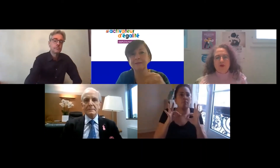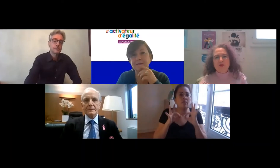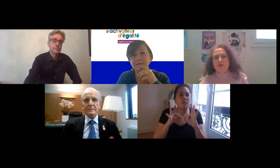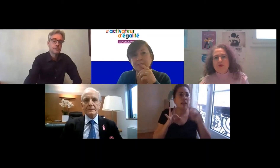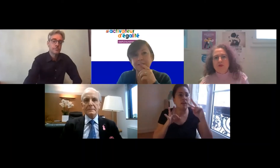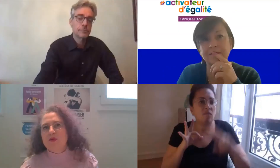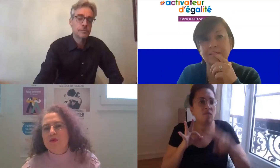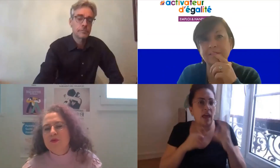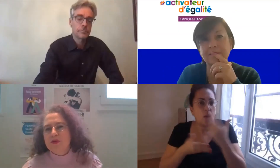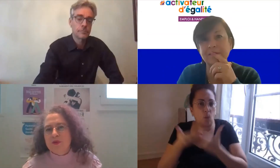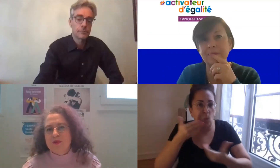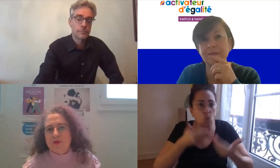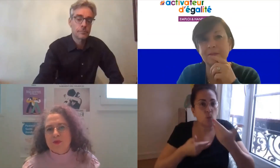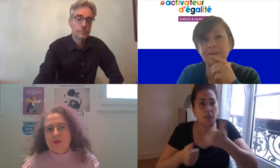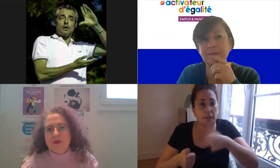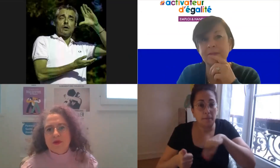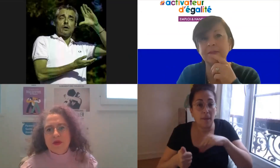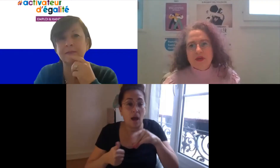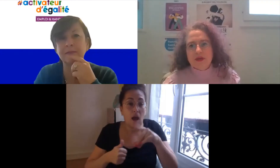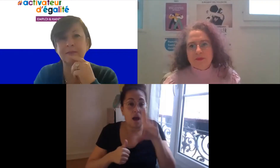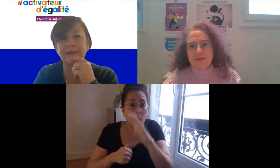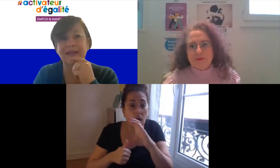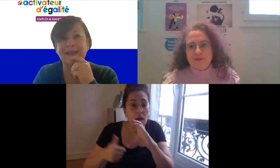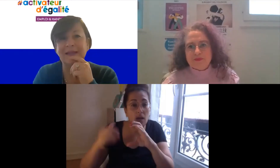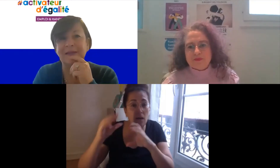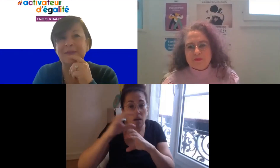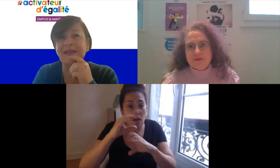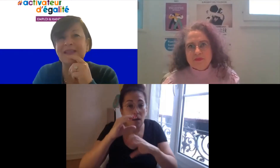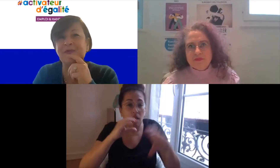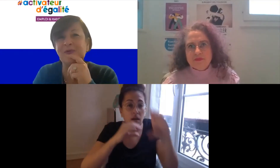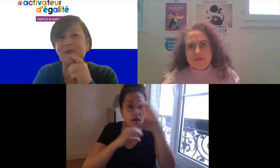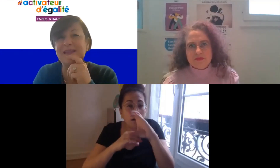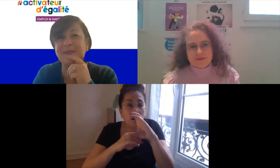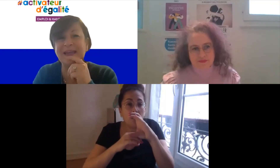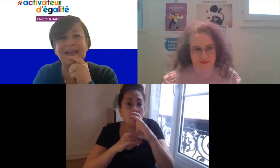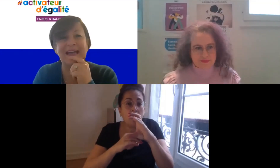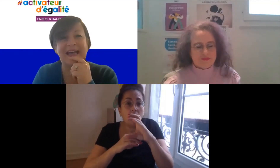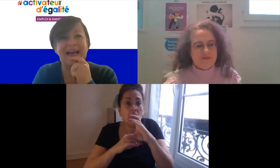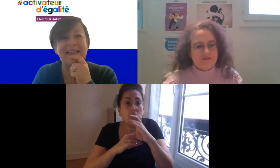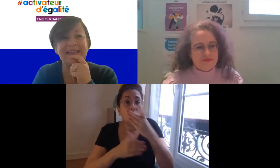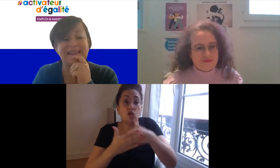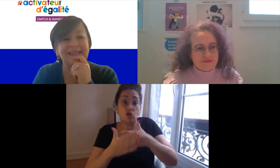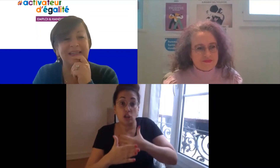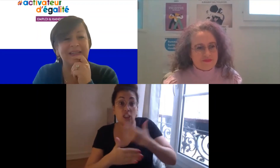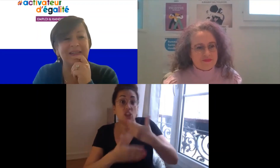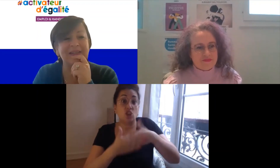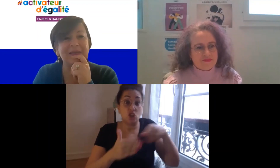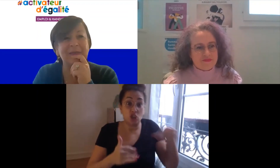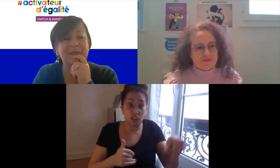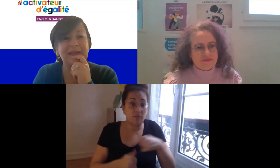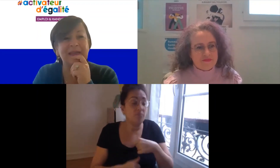entre nos structures Merci beaucoup Isabelle Anne